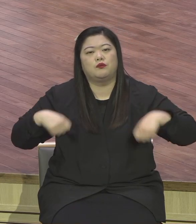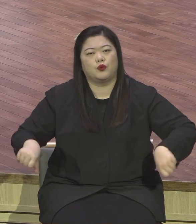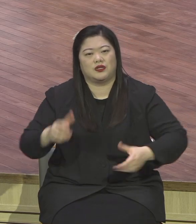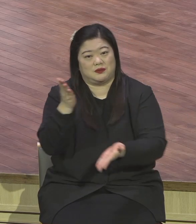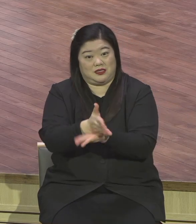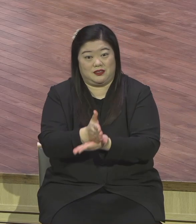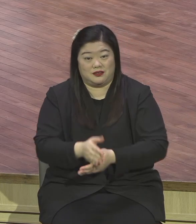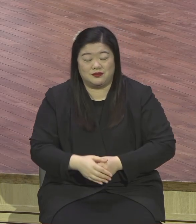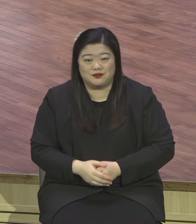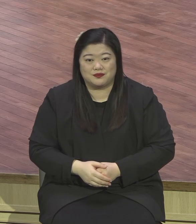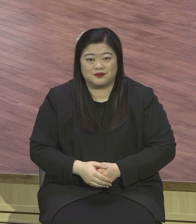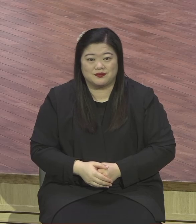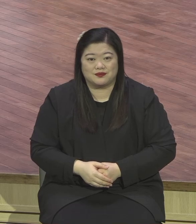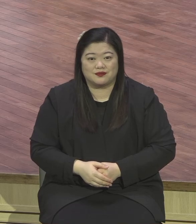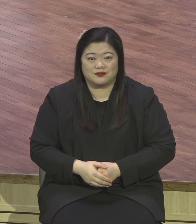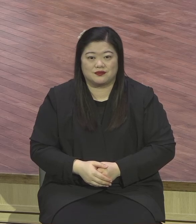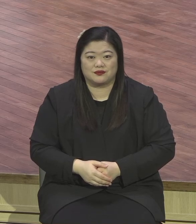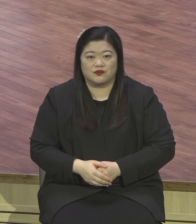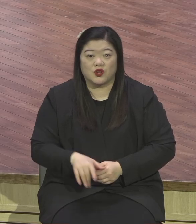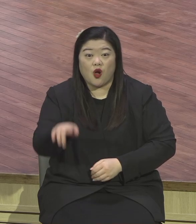그 불신앙에 포기하면